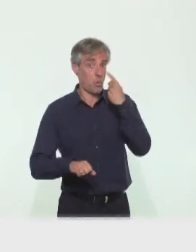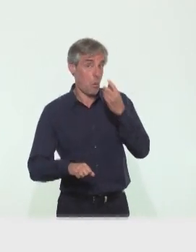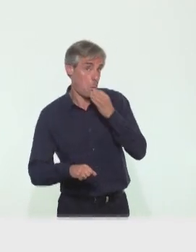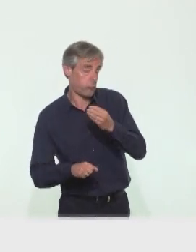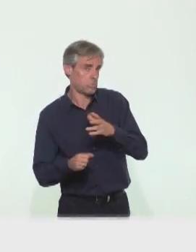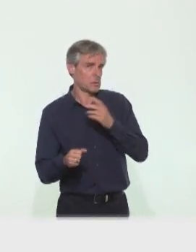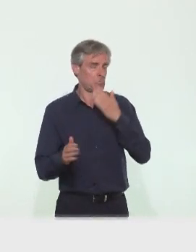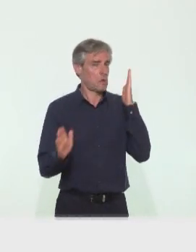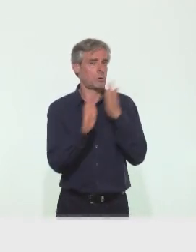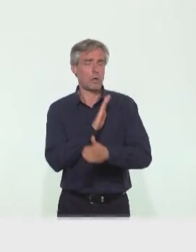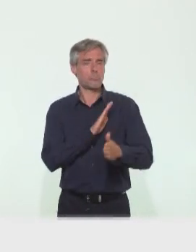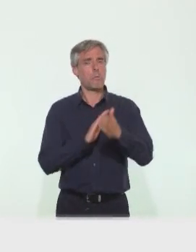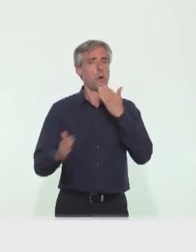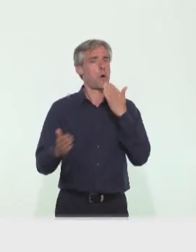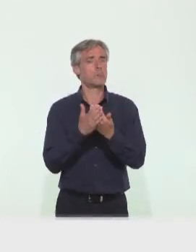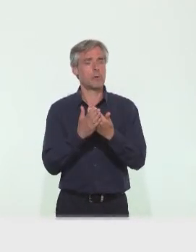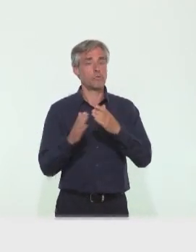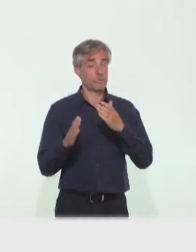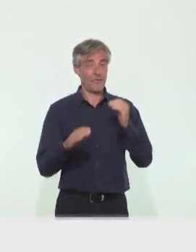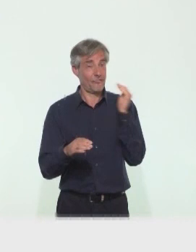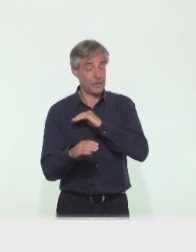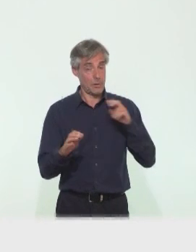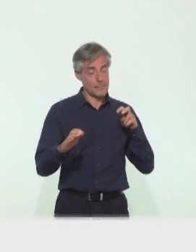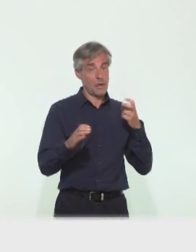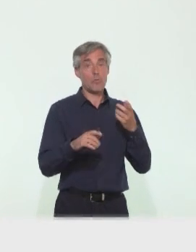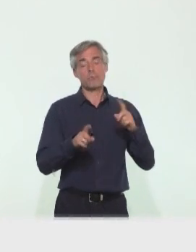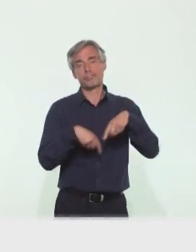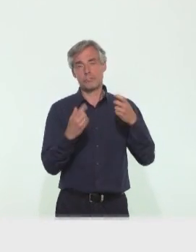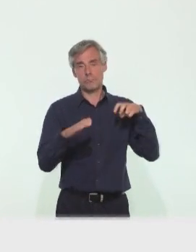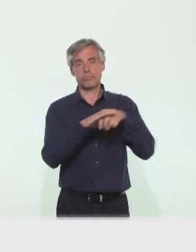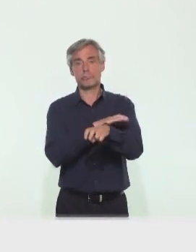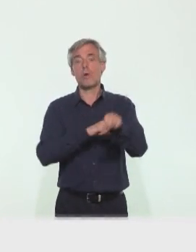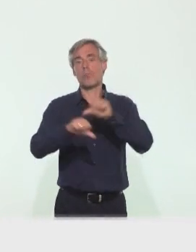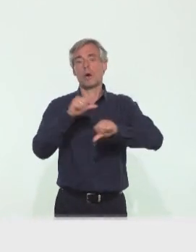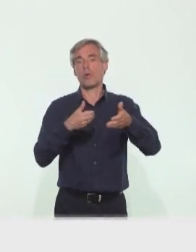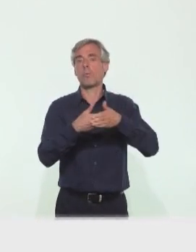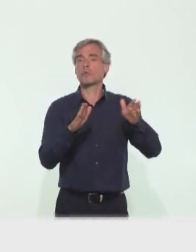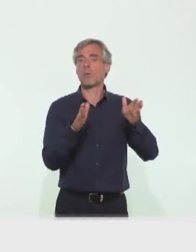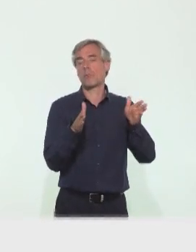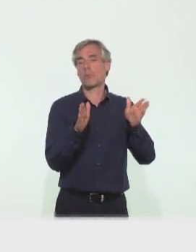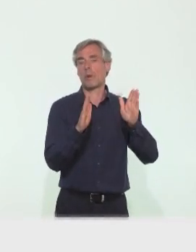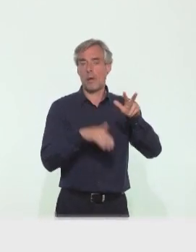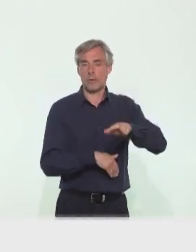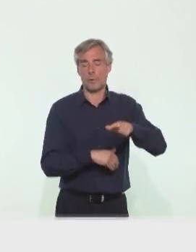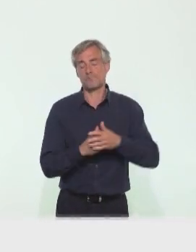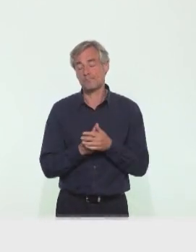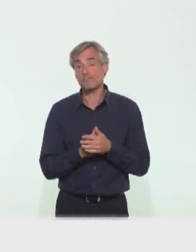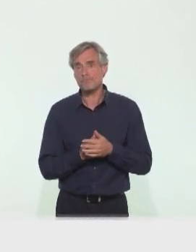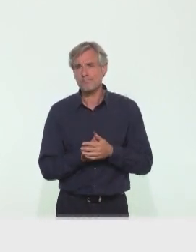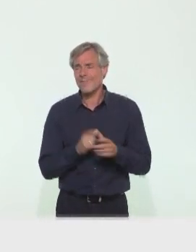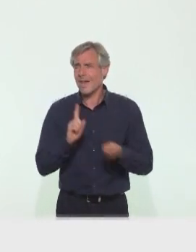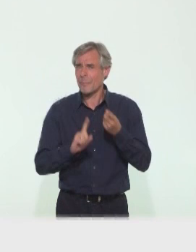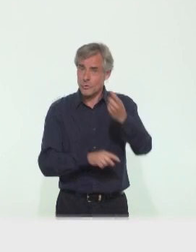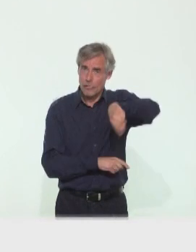de prendre directement rendez-vous, rapidement rendez-vous, avec le laboratoire le plus proche de chez vous. Il faut bien comprendre